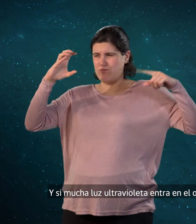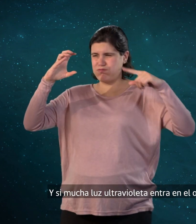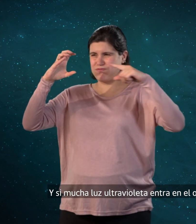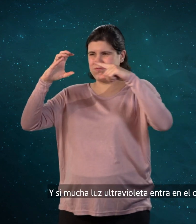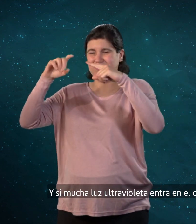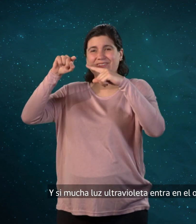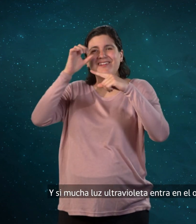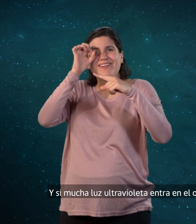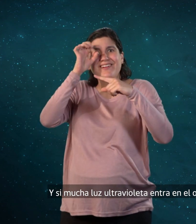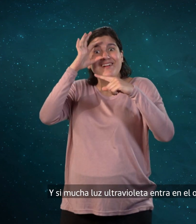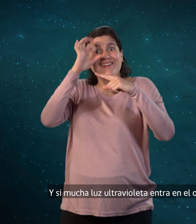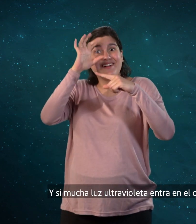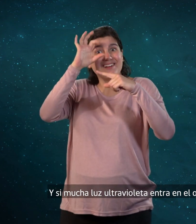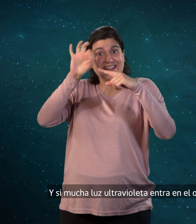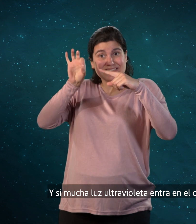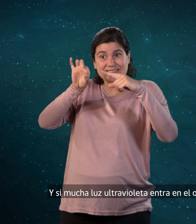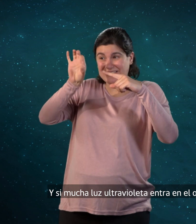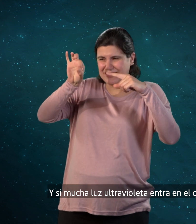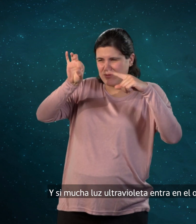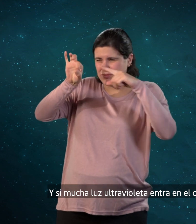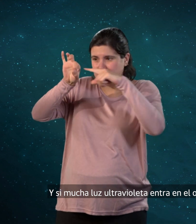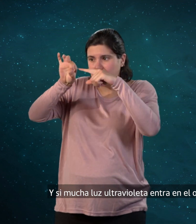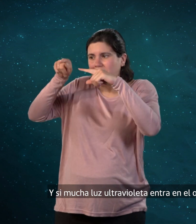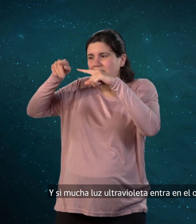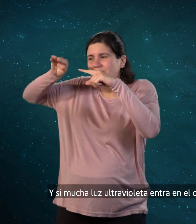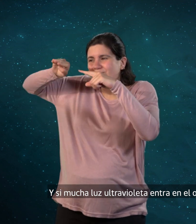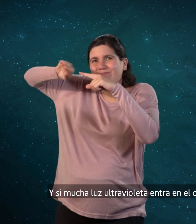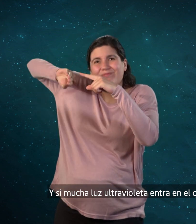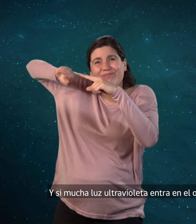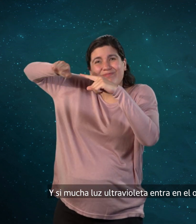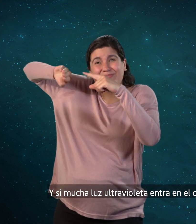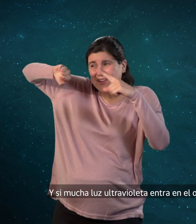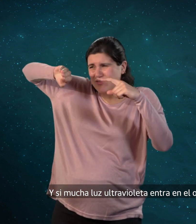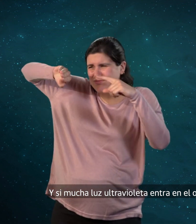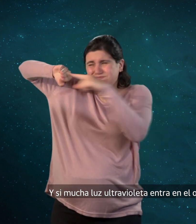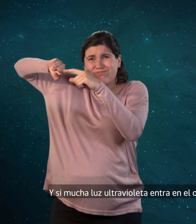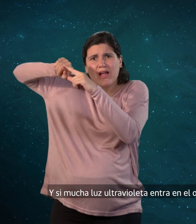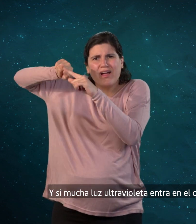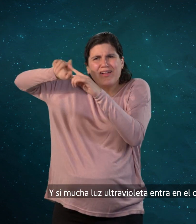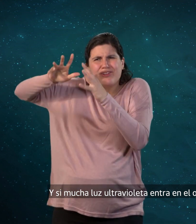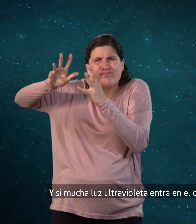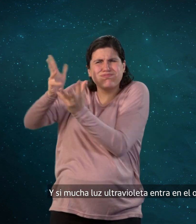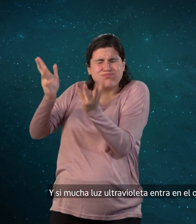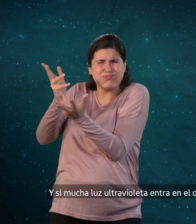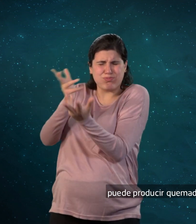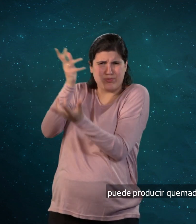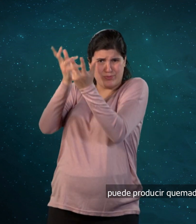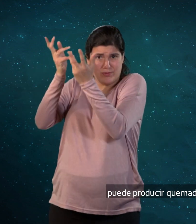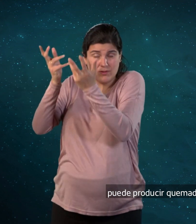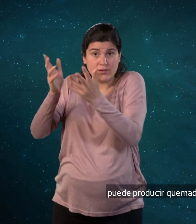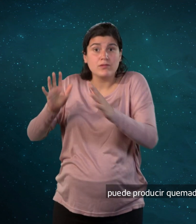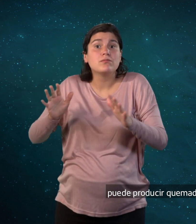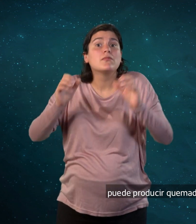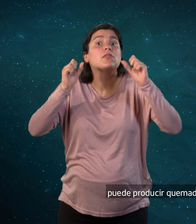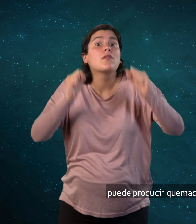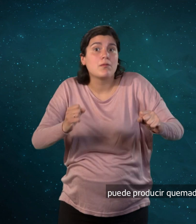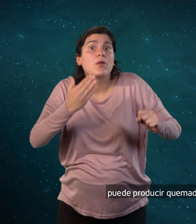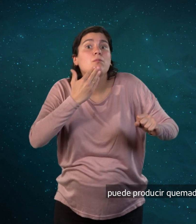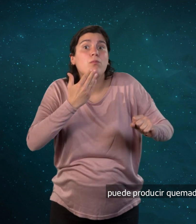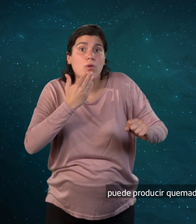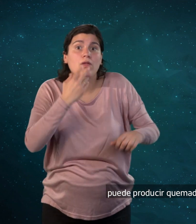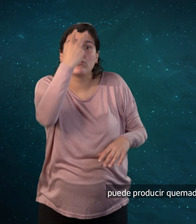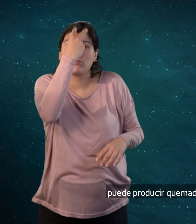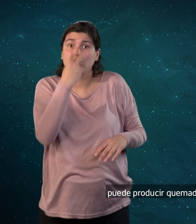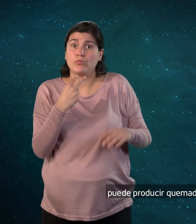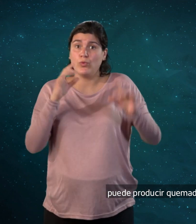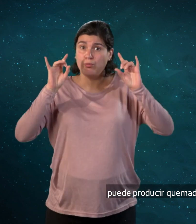ultravioleta entra en el ojo, pasa por nuestras pupilas y llega a nuestra retina, puede producir quemaduras